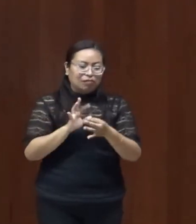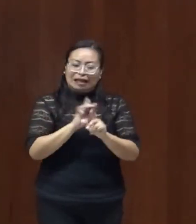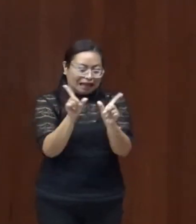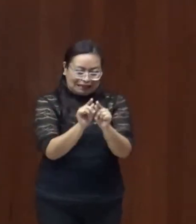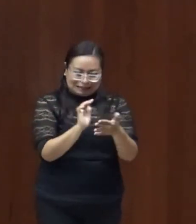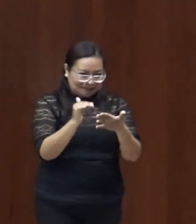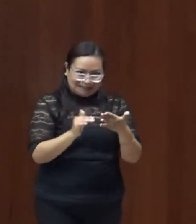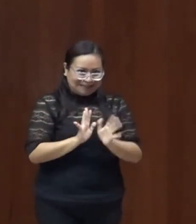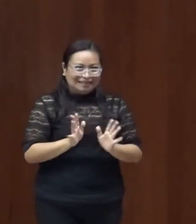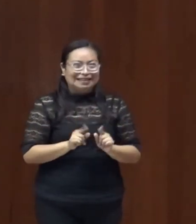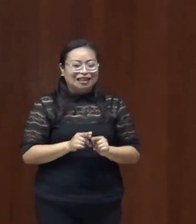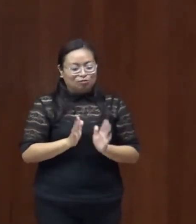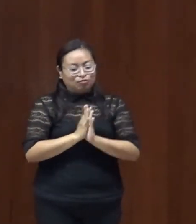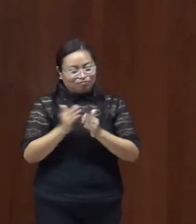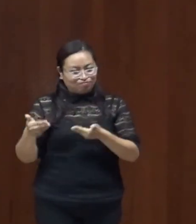bueno